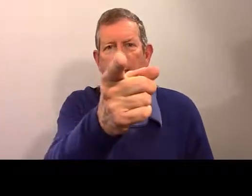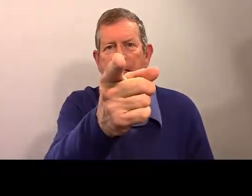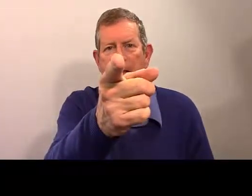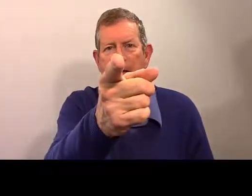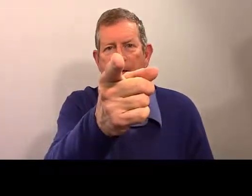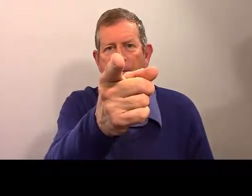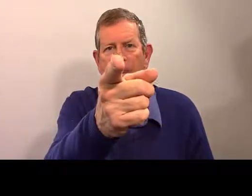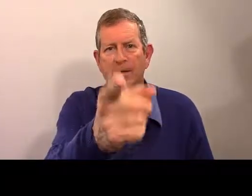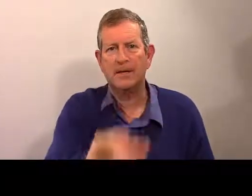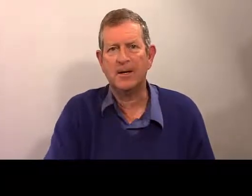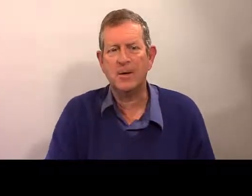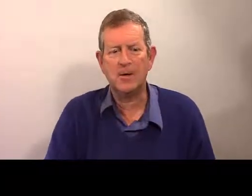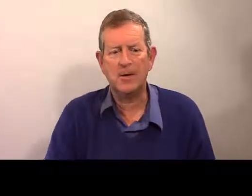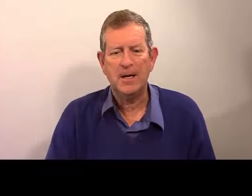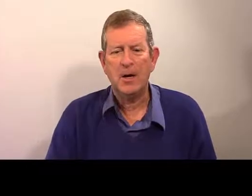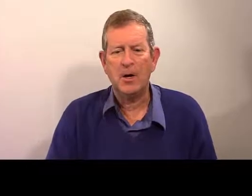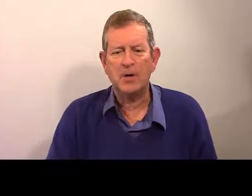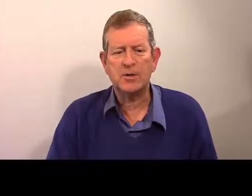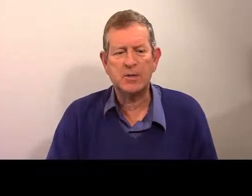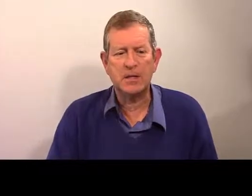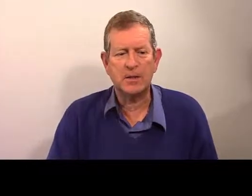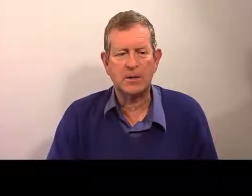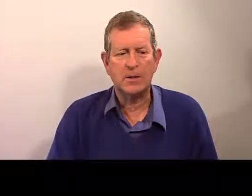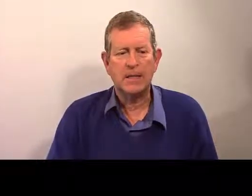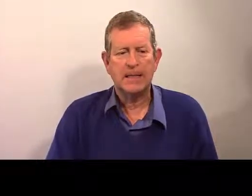tu es élève. D'accord ?